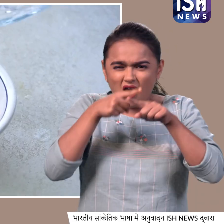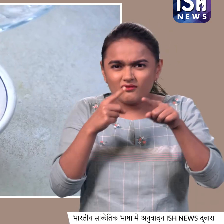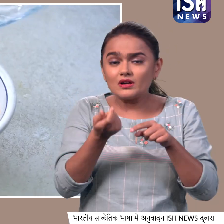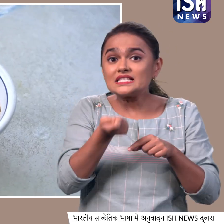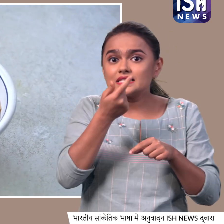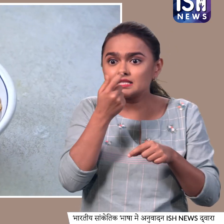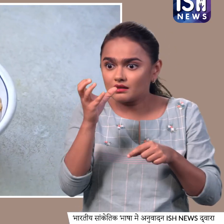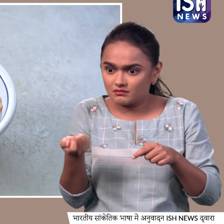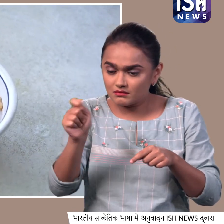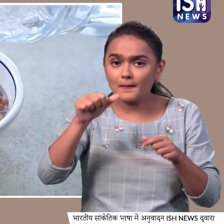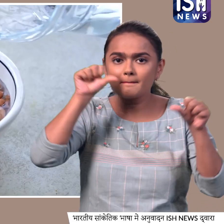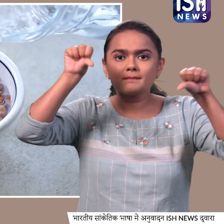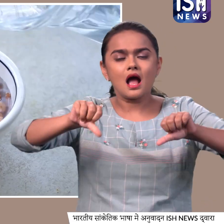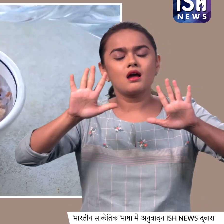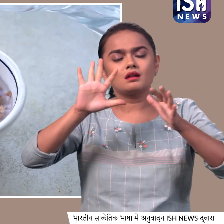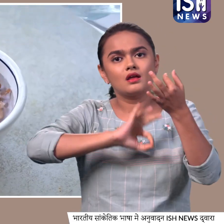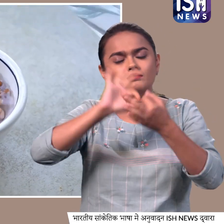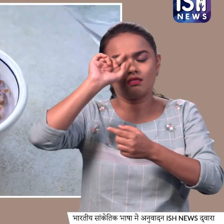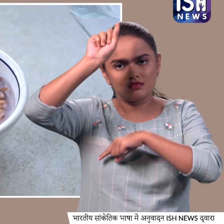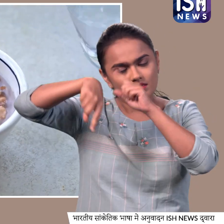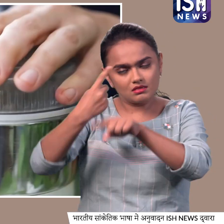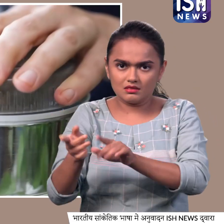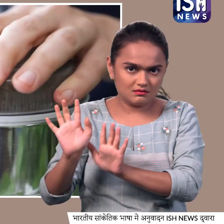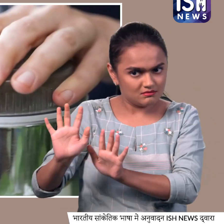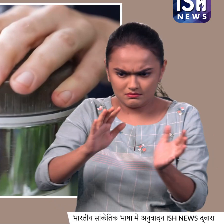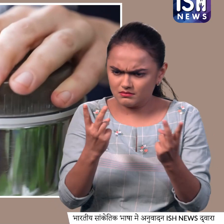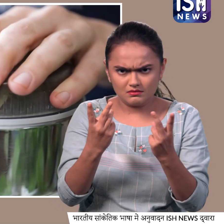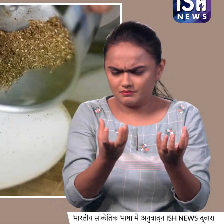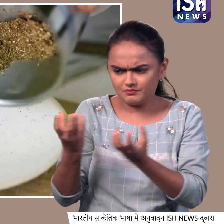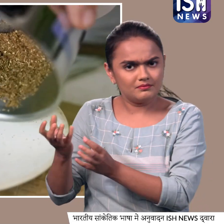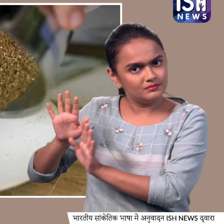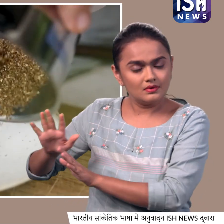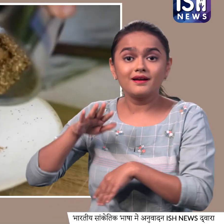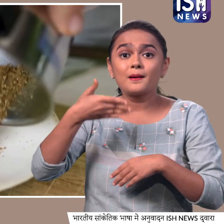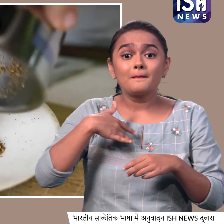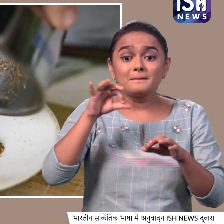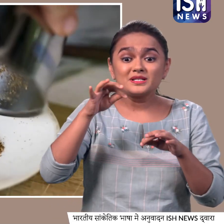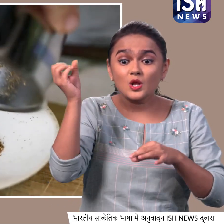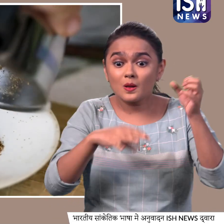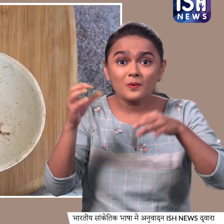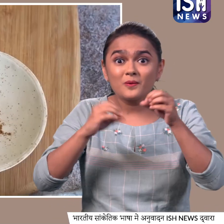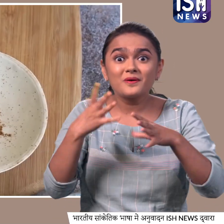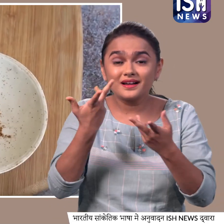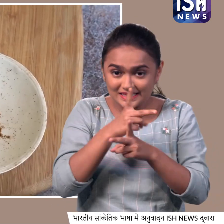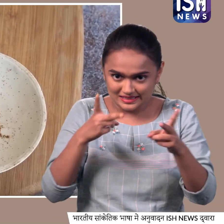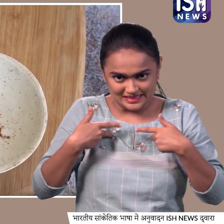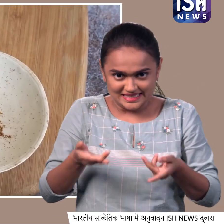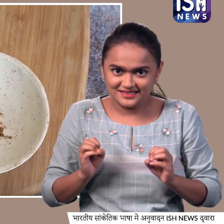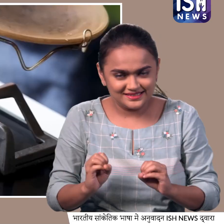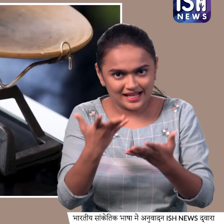भिखोकर रखनी है इन्हें हम बाग ने उस करेंगे सबसे पहले हम अपने मसाले यानि स्पाइस पाउडर तयार कर लेते हैं एक